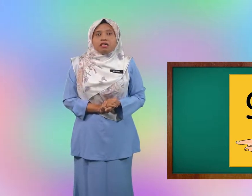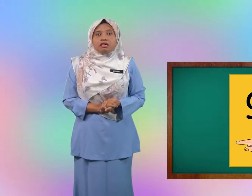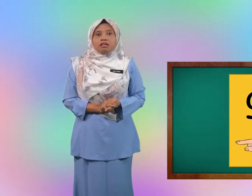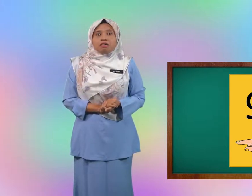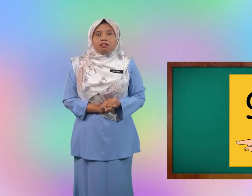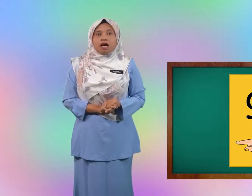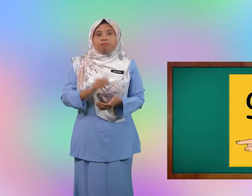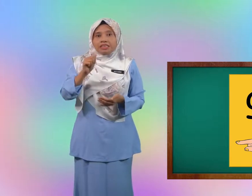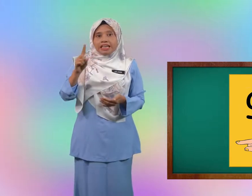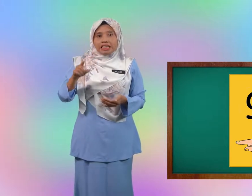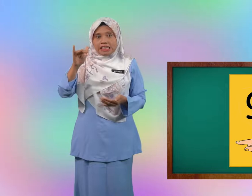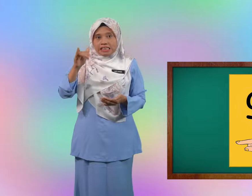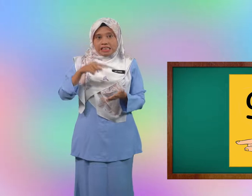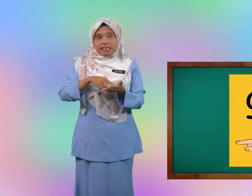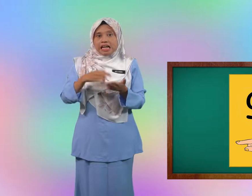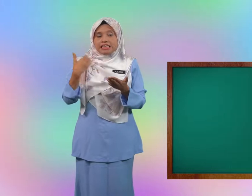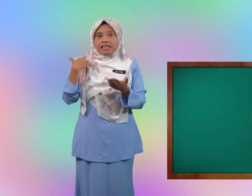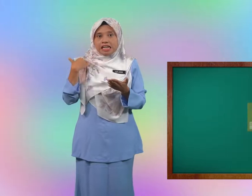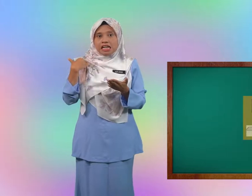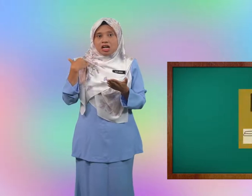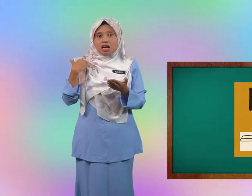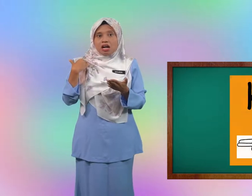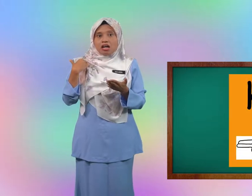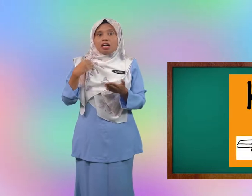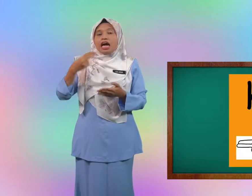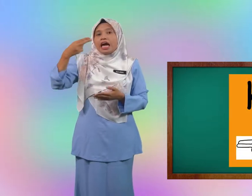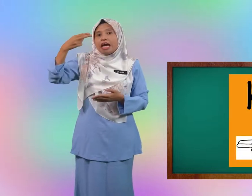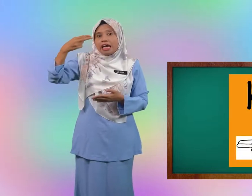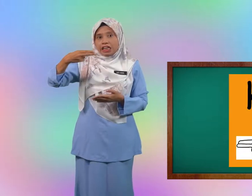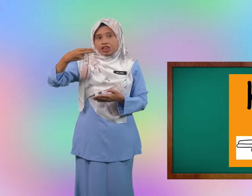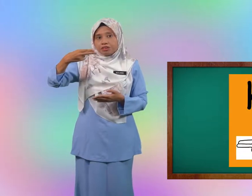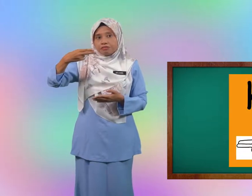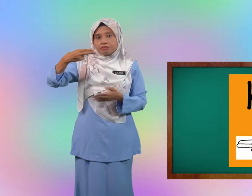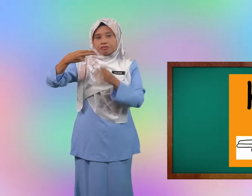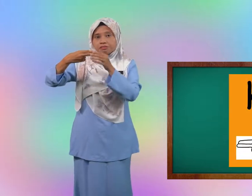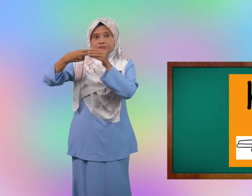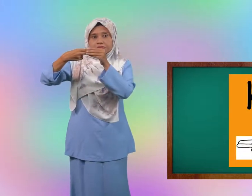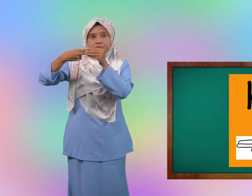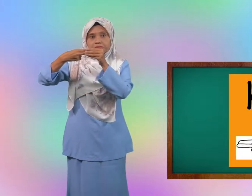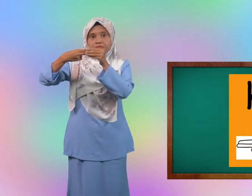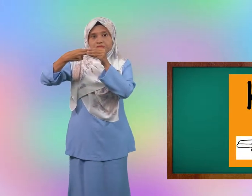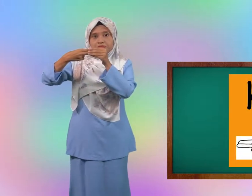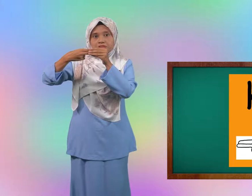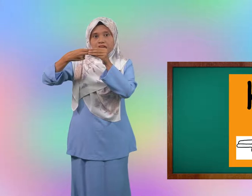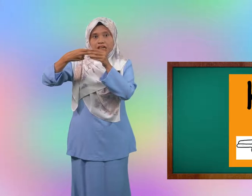abjad ini adalah H H